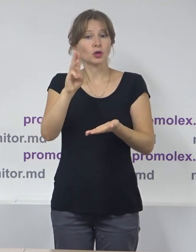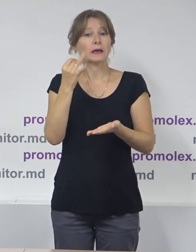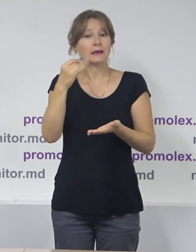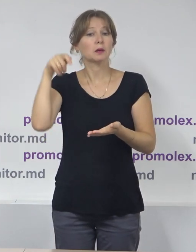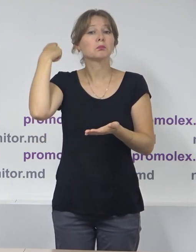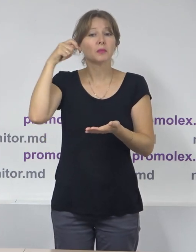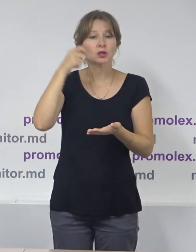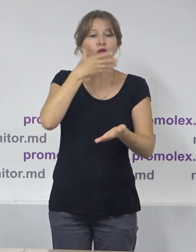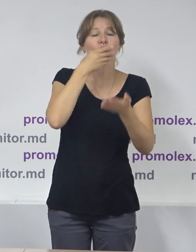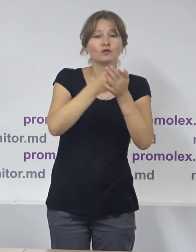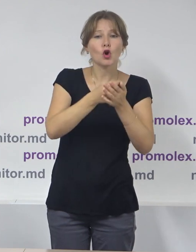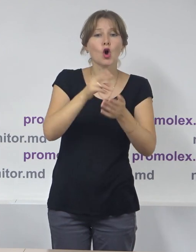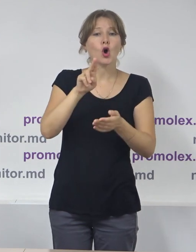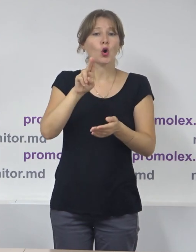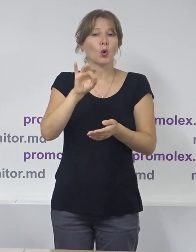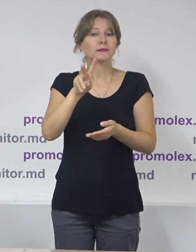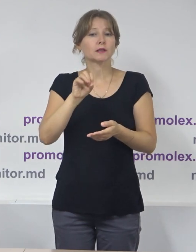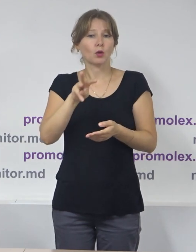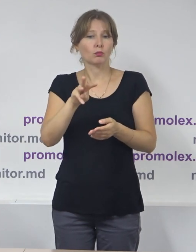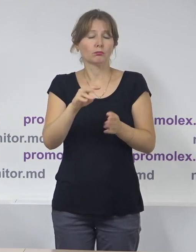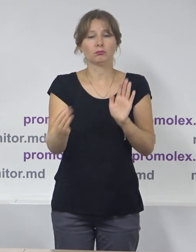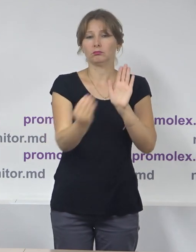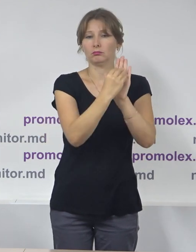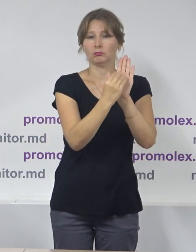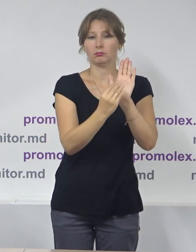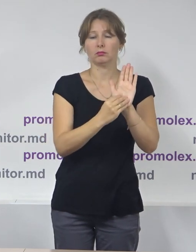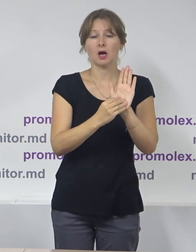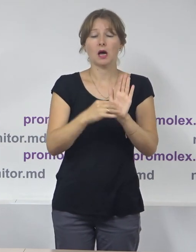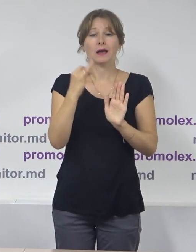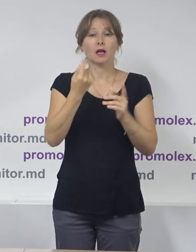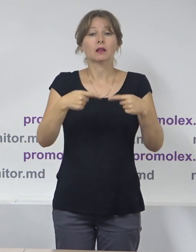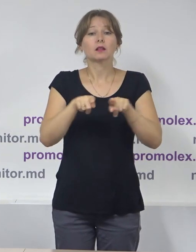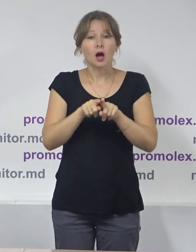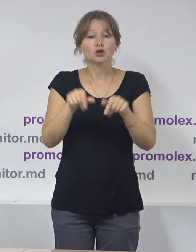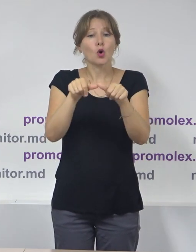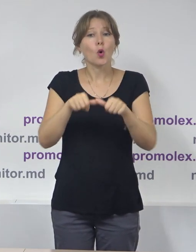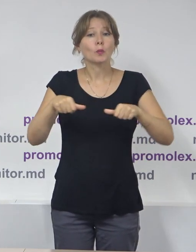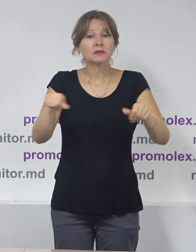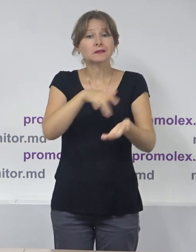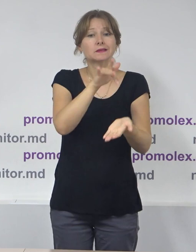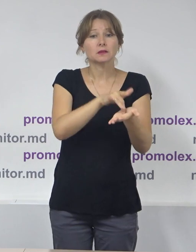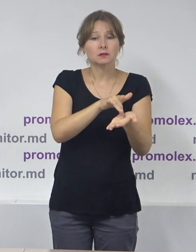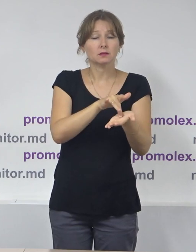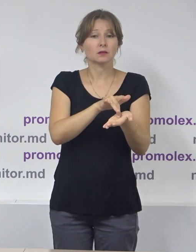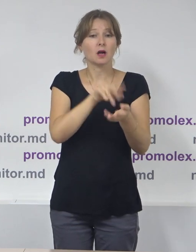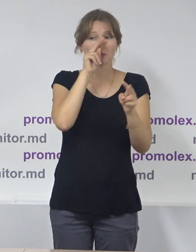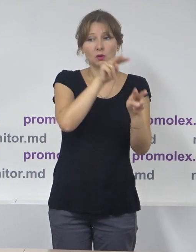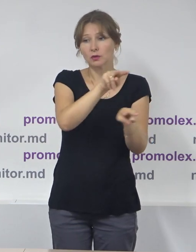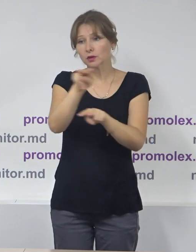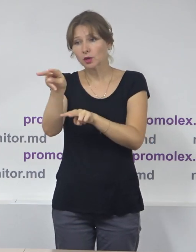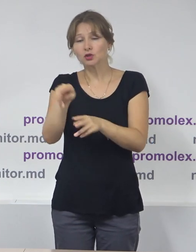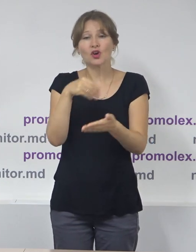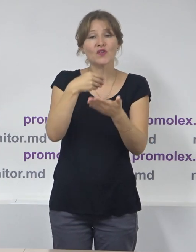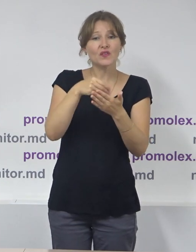Consiliului Electorale de Circunscripție. A fost consolidat rolul Comisiei Electorale Centrale în supraveghere și controlul